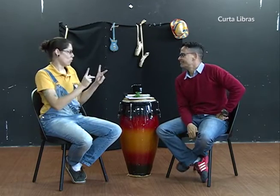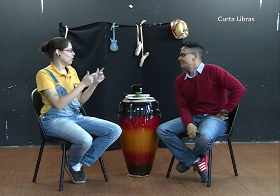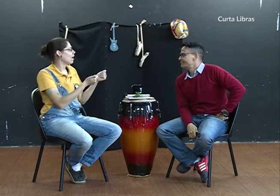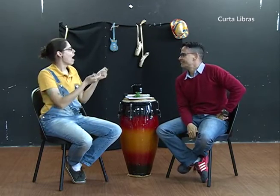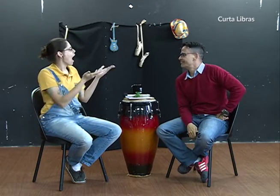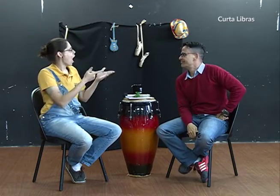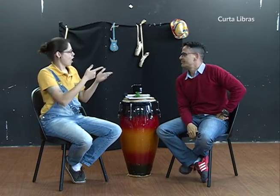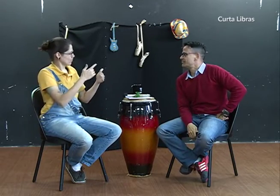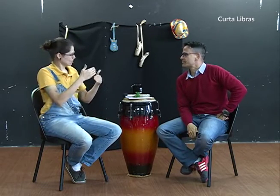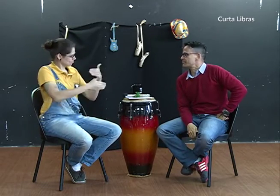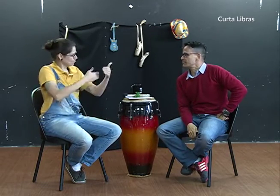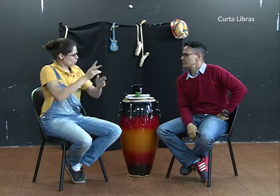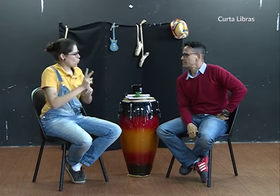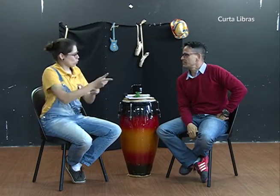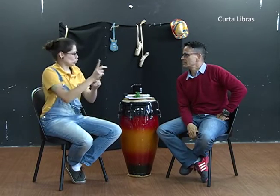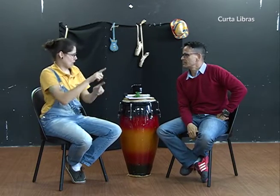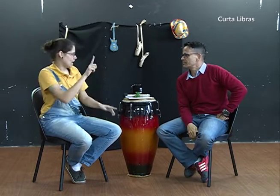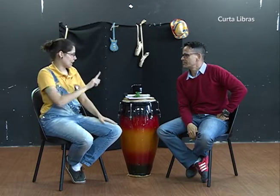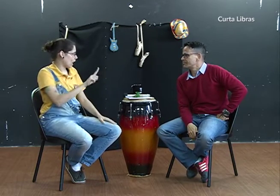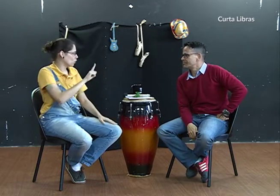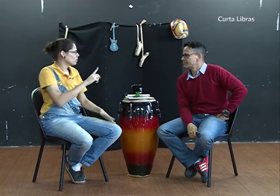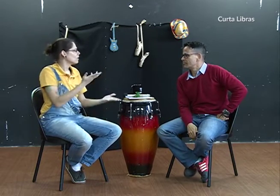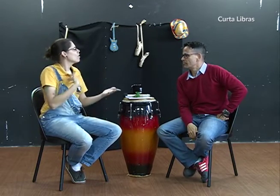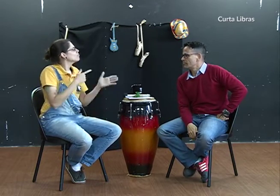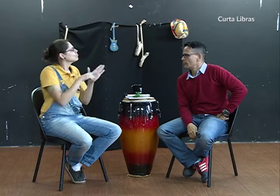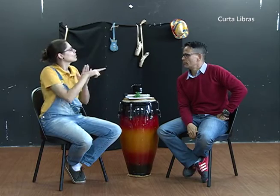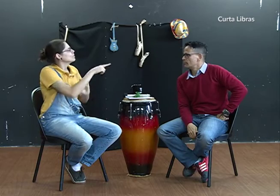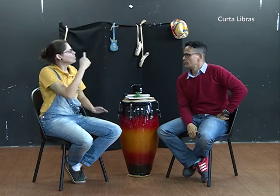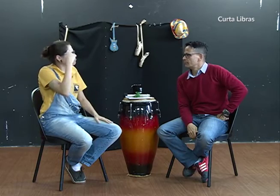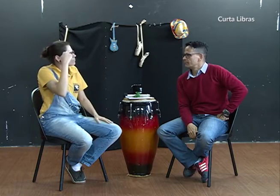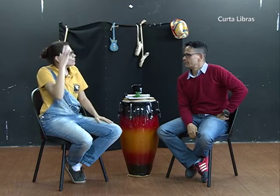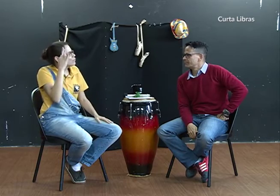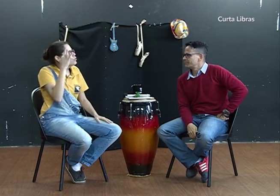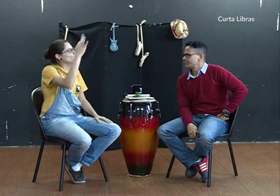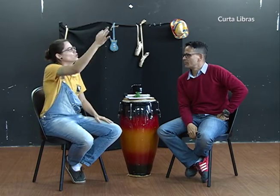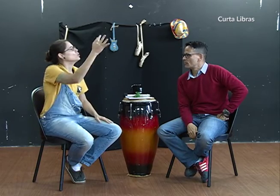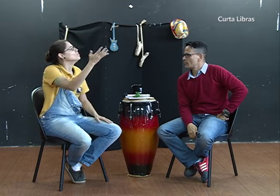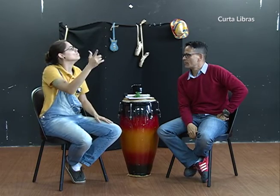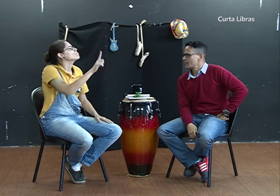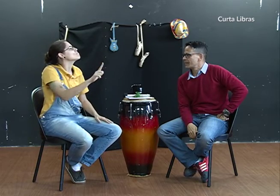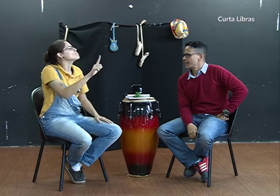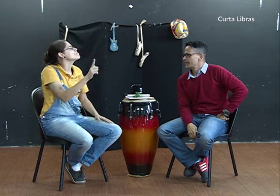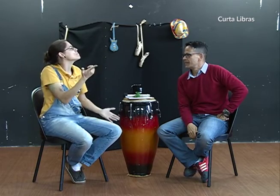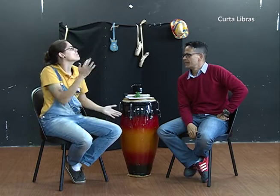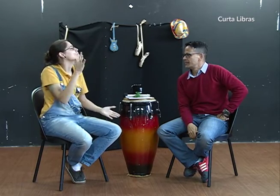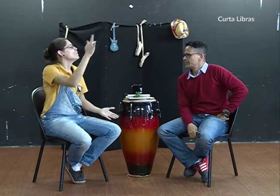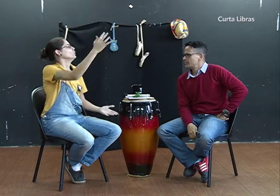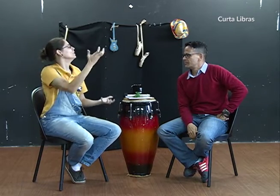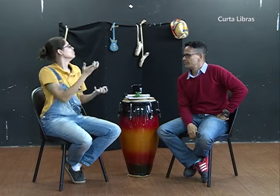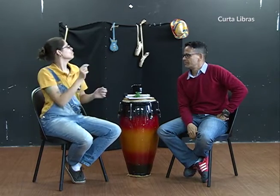Você disse que vai continuar com a literatura e eu te pergunto. Qual será o futuro? O que você pretende com a literatura?